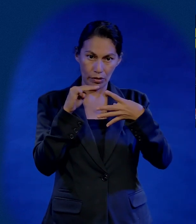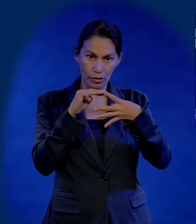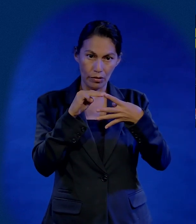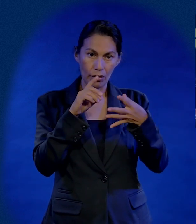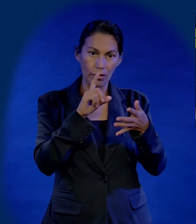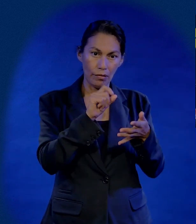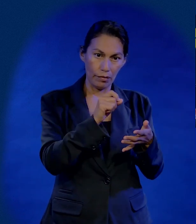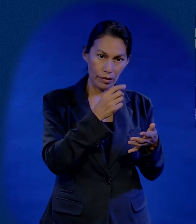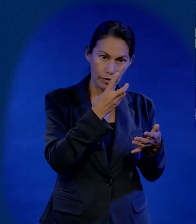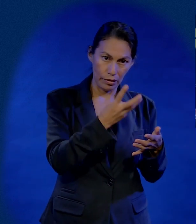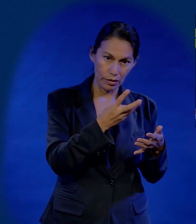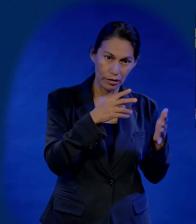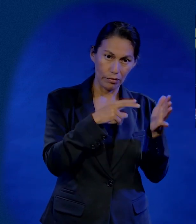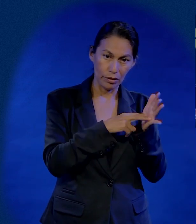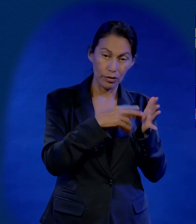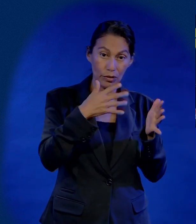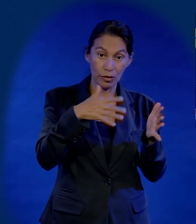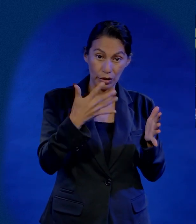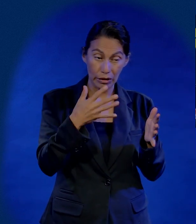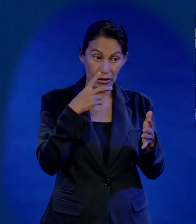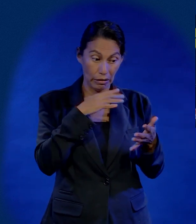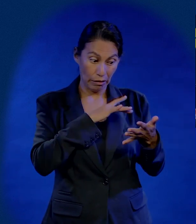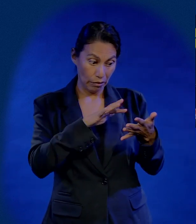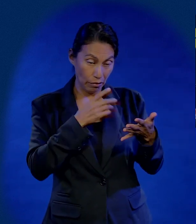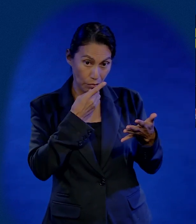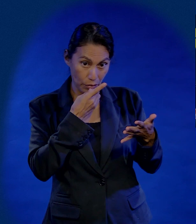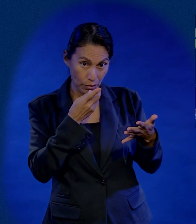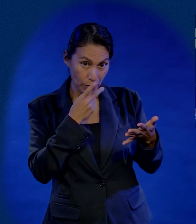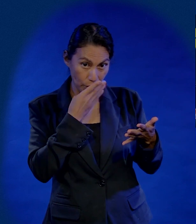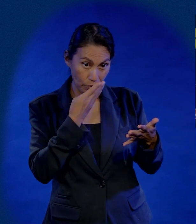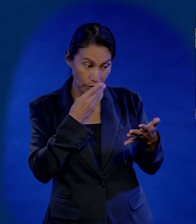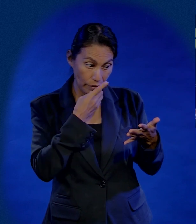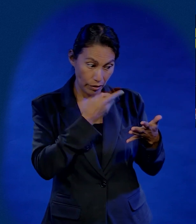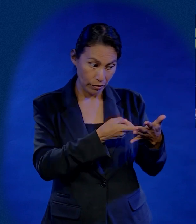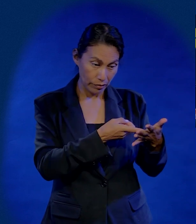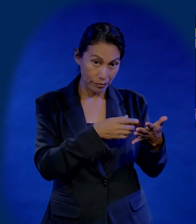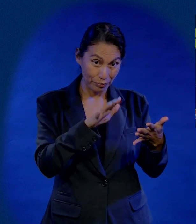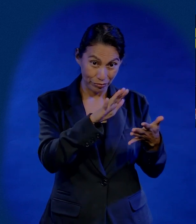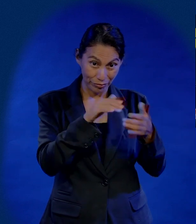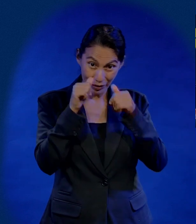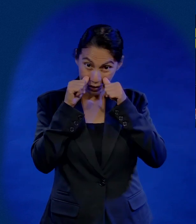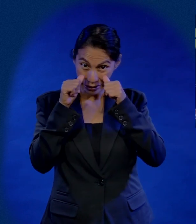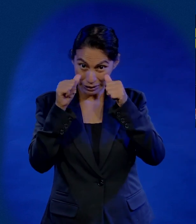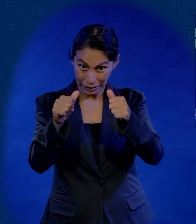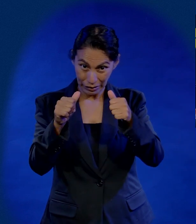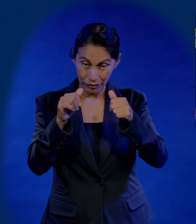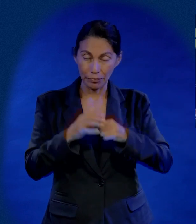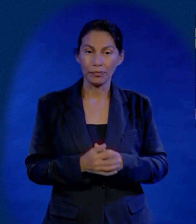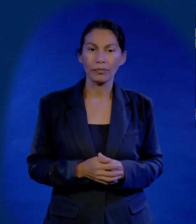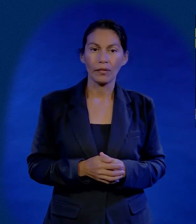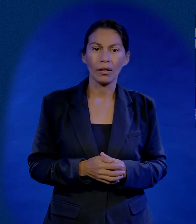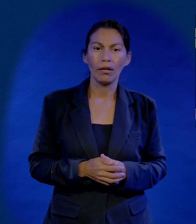Mateo 23, versículo 15. Ojo, pestañas, ceja, mucha oreja. Hay de vosotros,